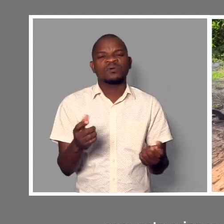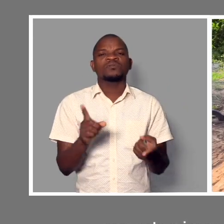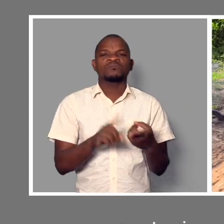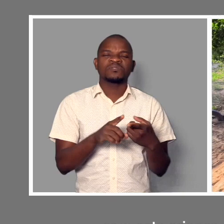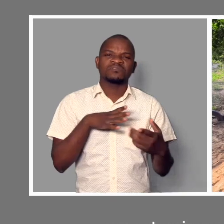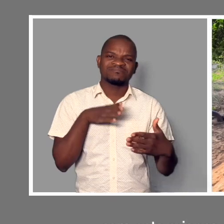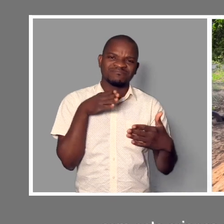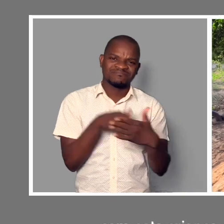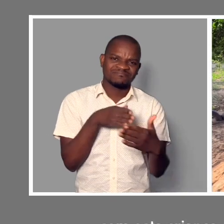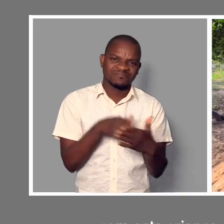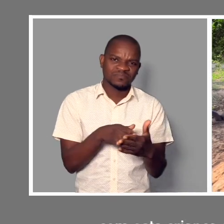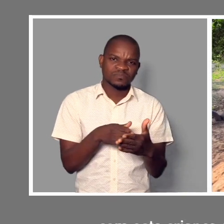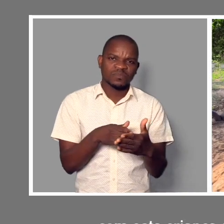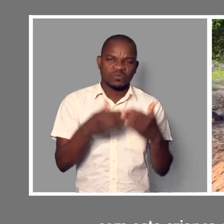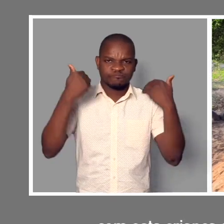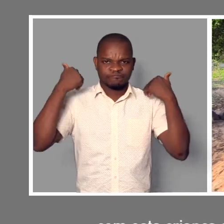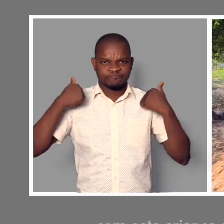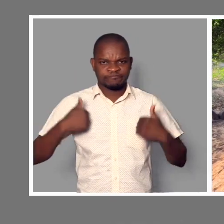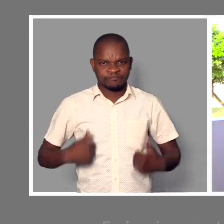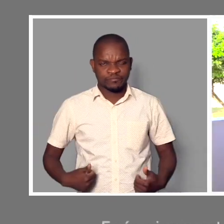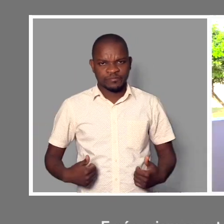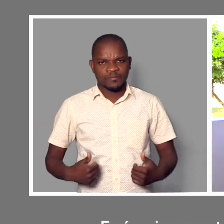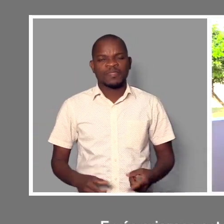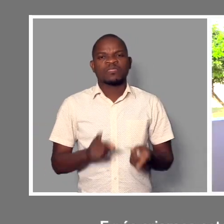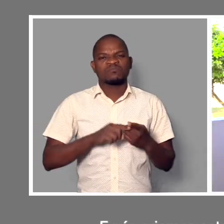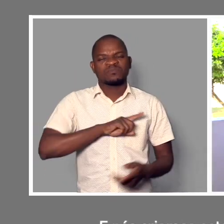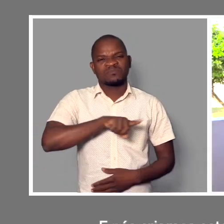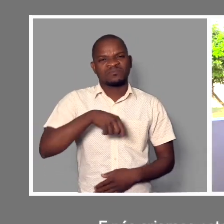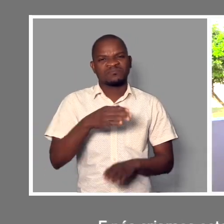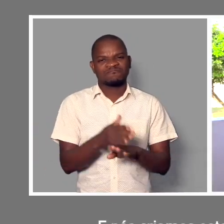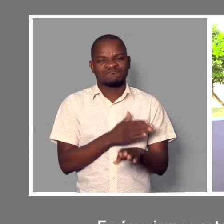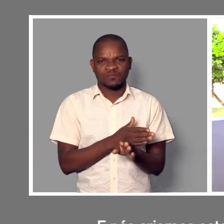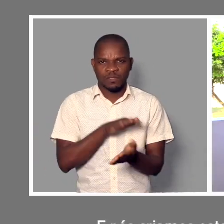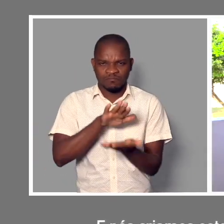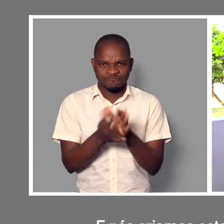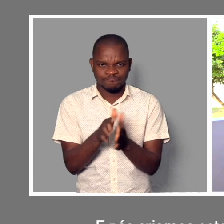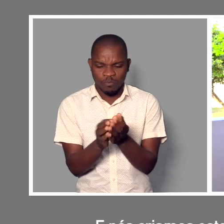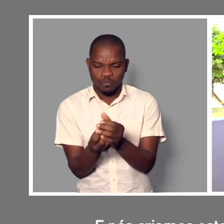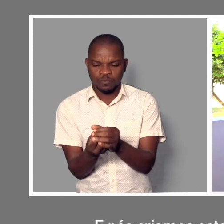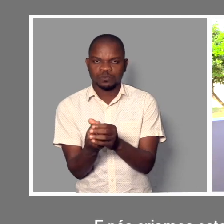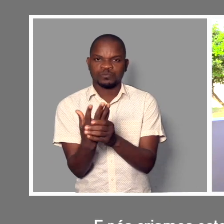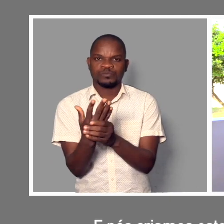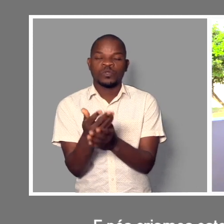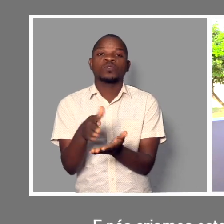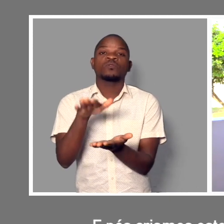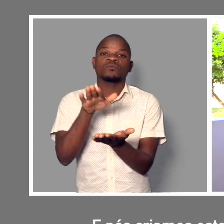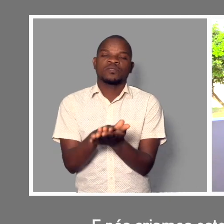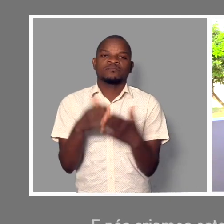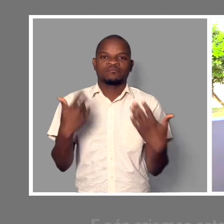tem problema na postura física. E nós criamos este parque no sentido de acolher essas